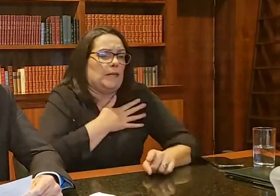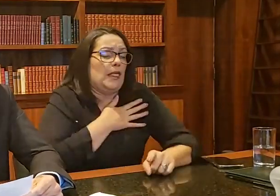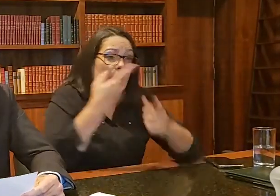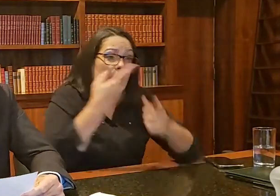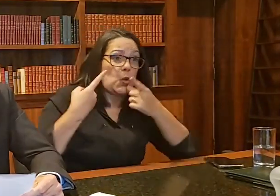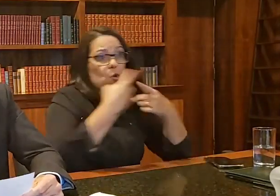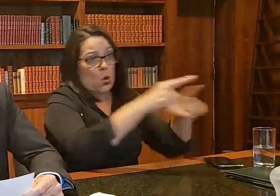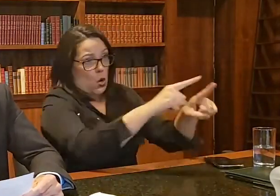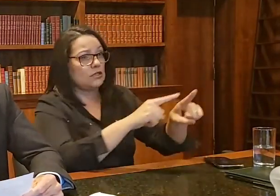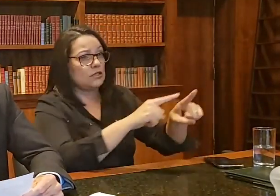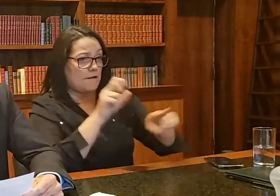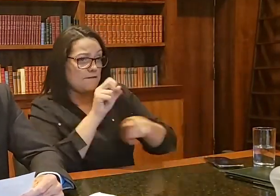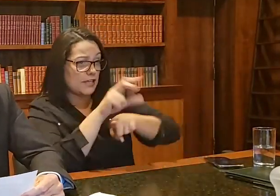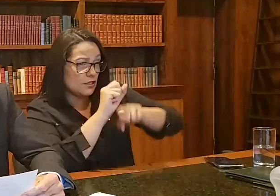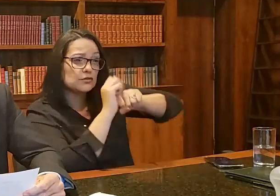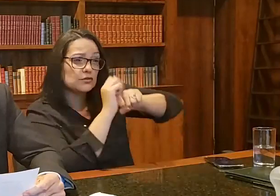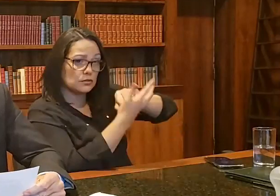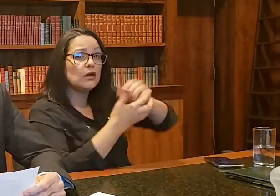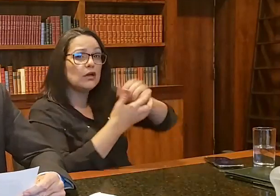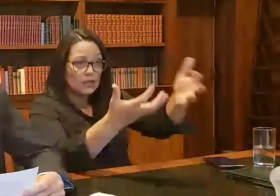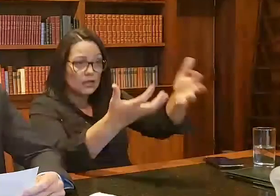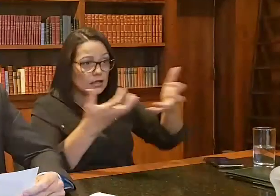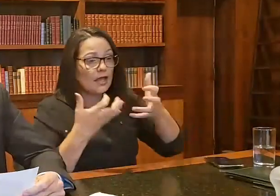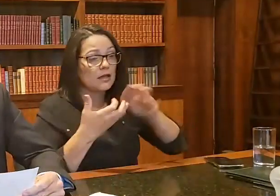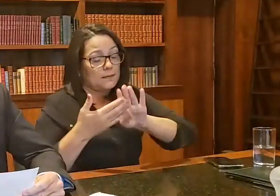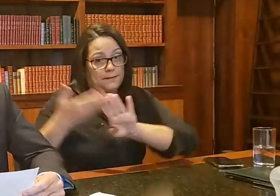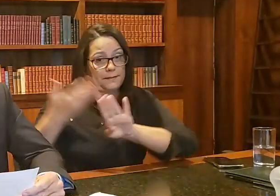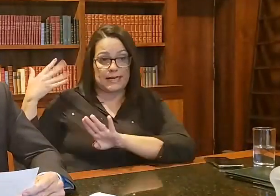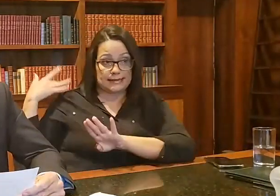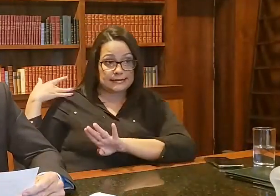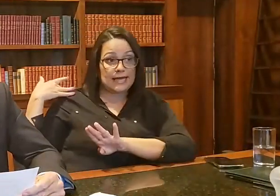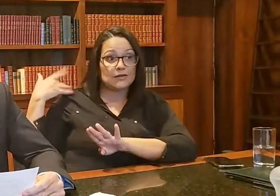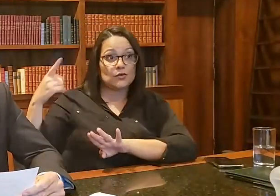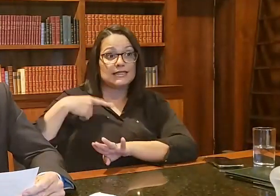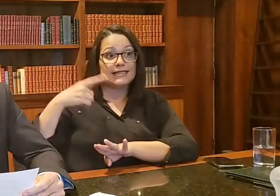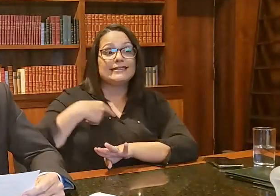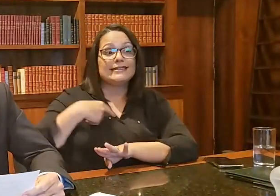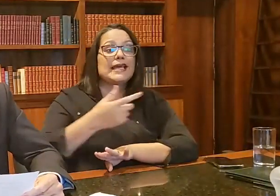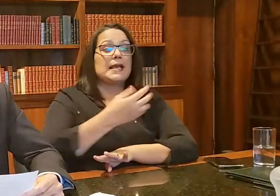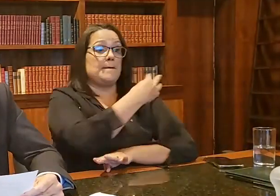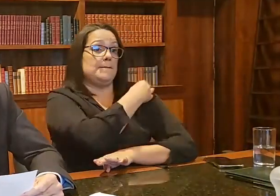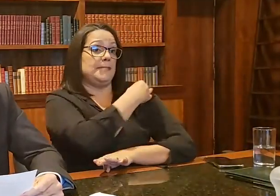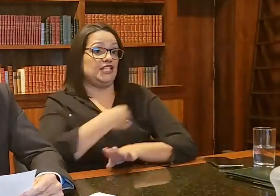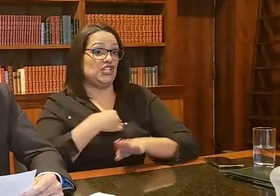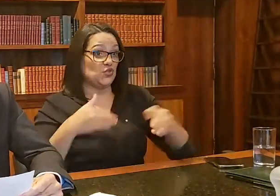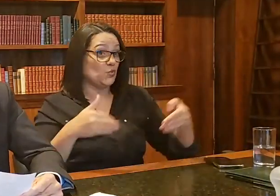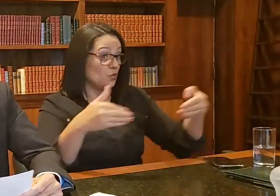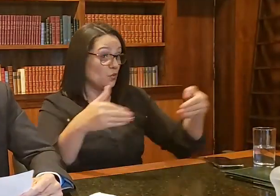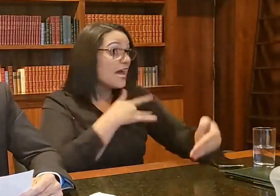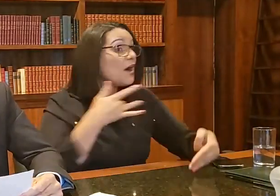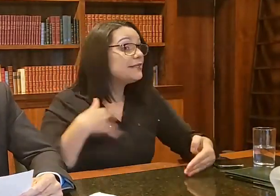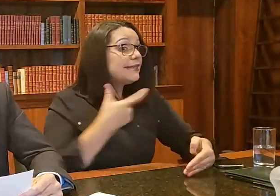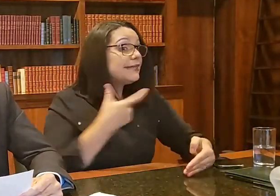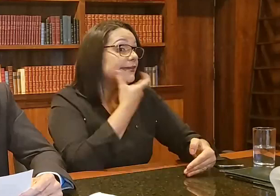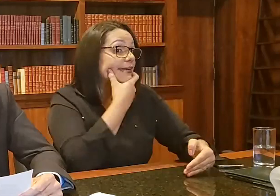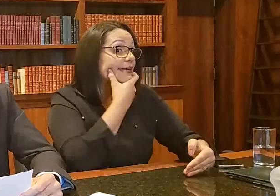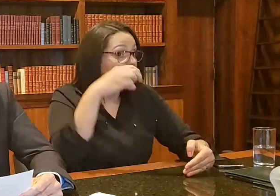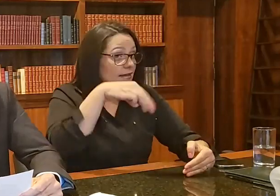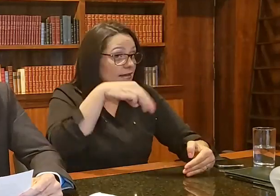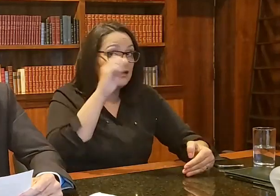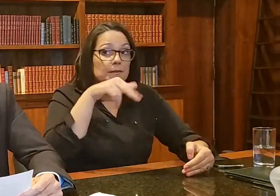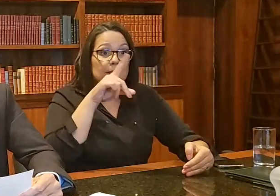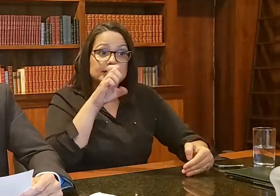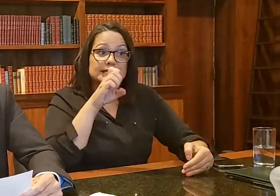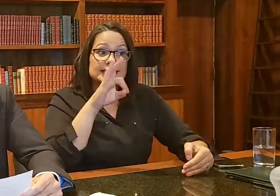Lá atrás, quando tínhamos ainda o Mandetta, o Ministro da Saúde, o protocolo dele era o seguinte,